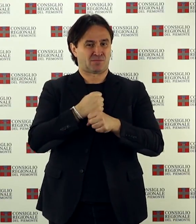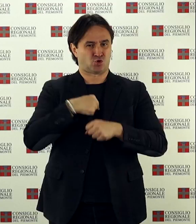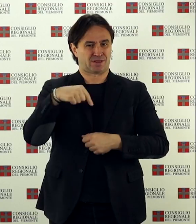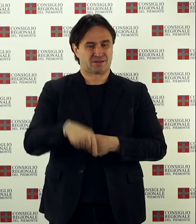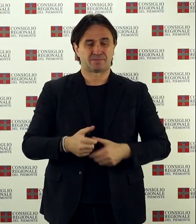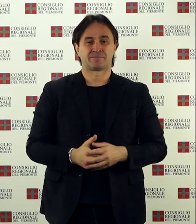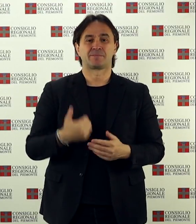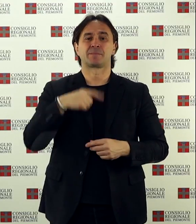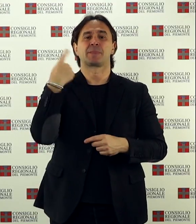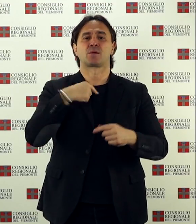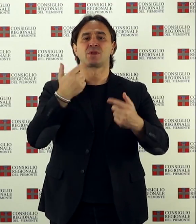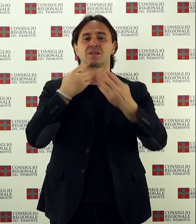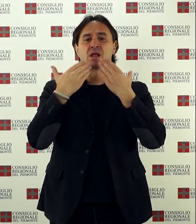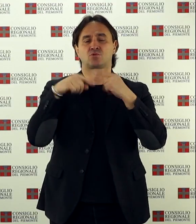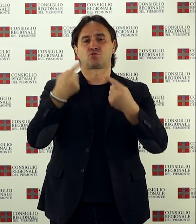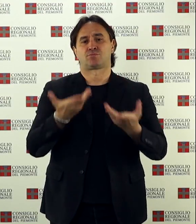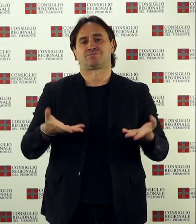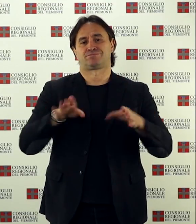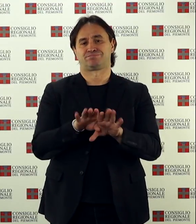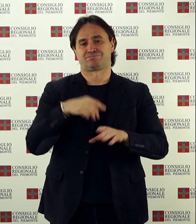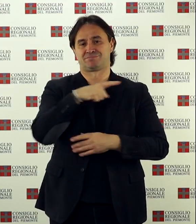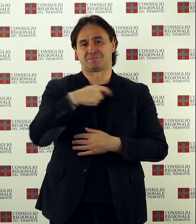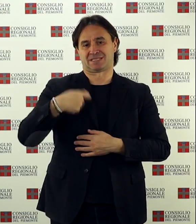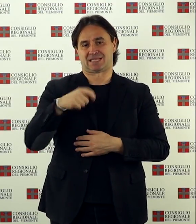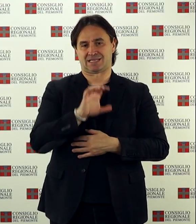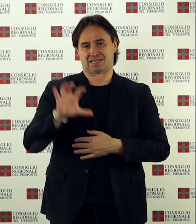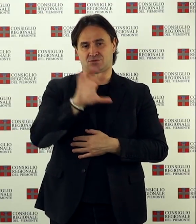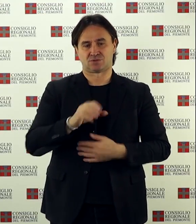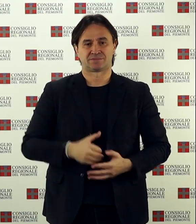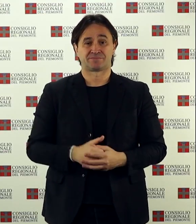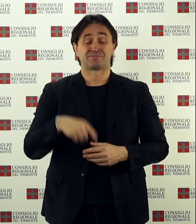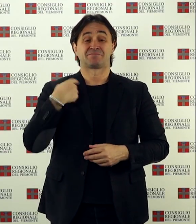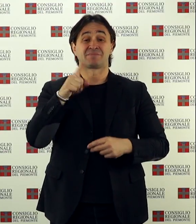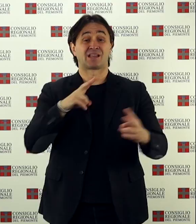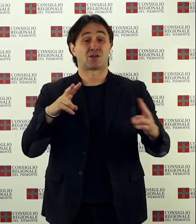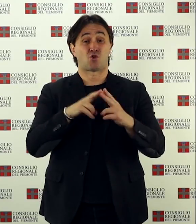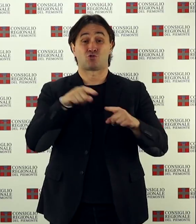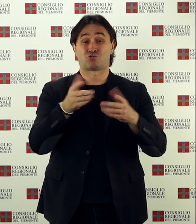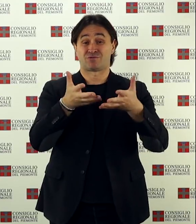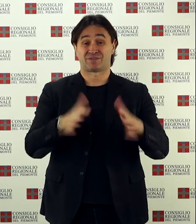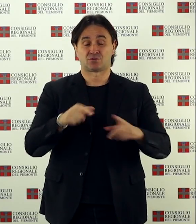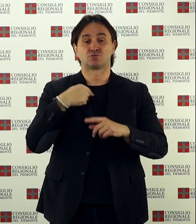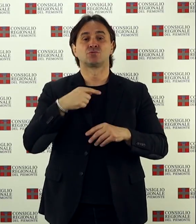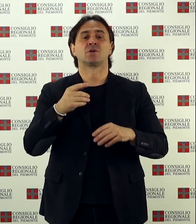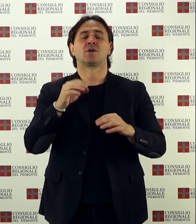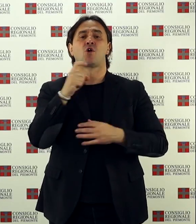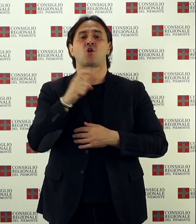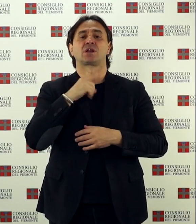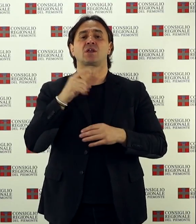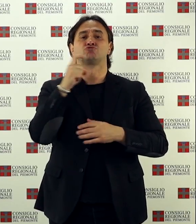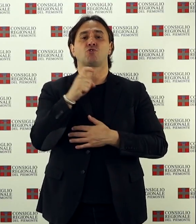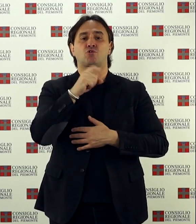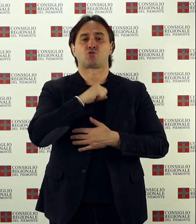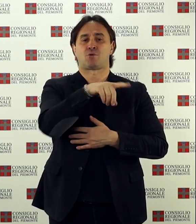dibattito con le conclusioni del Presidente della Giunta regionale. In chiusura di seduta è stato infine approvato un ordine del giorno del